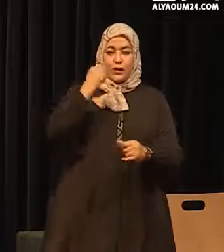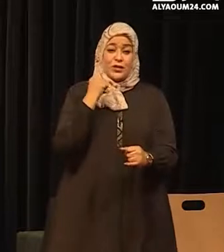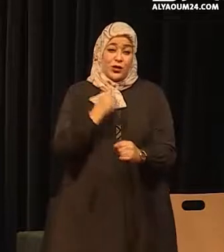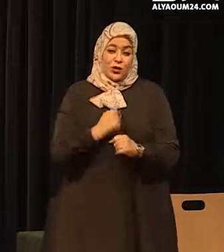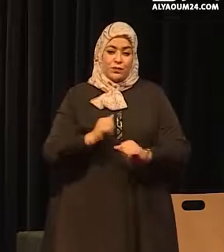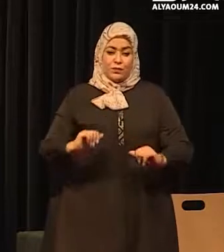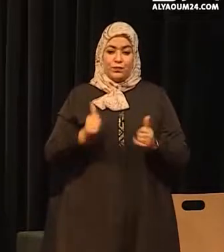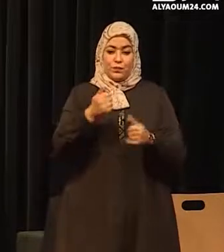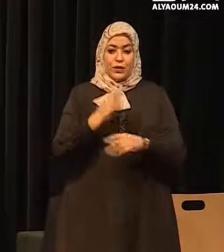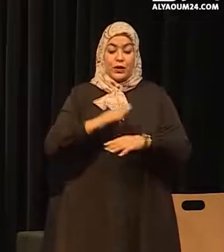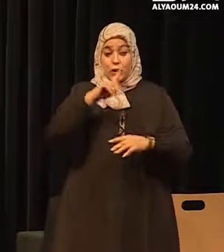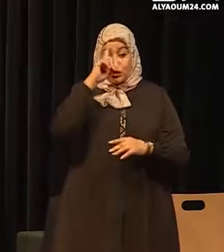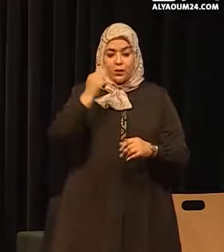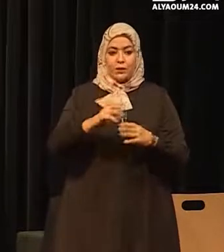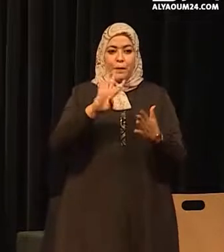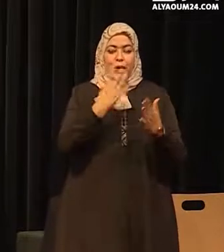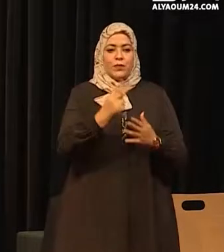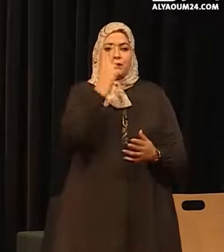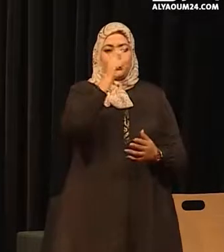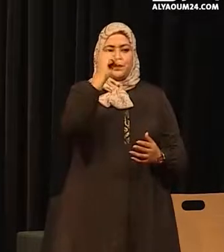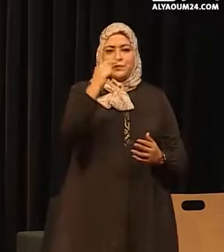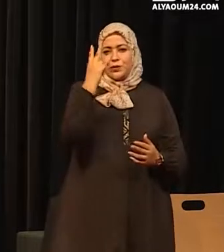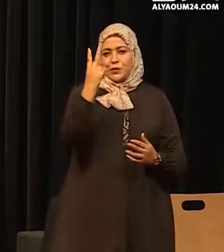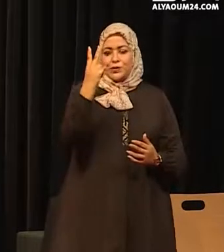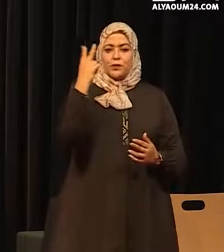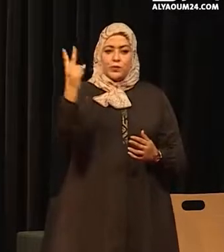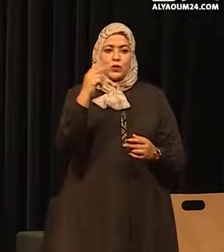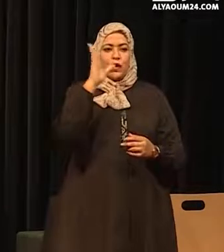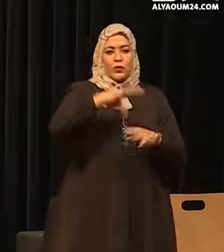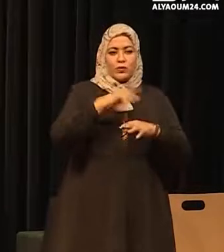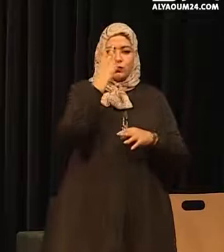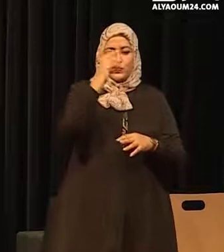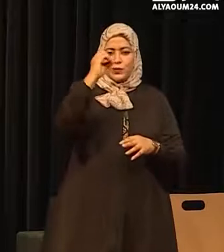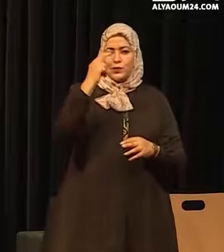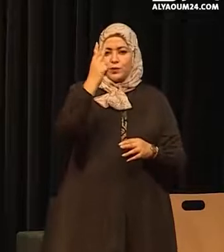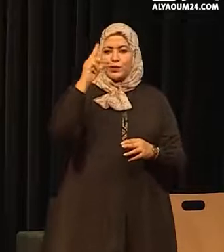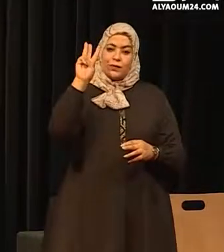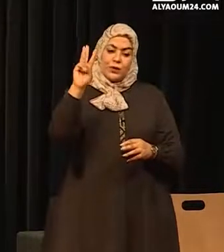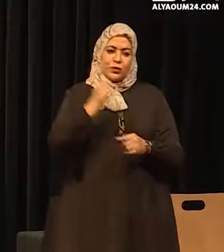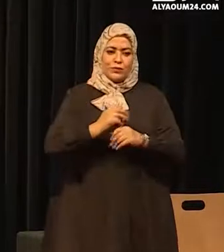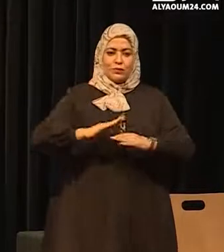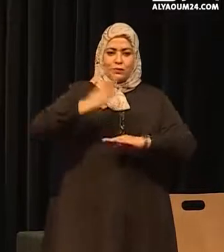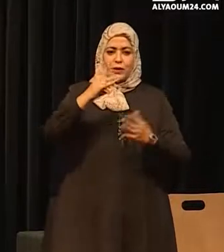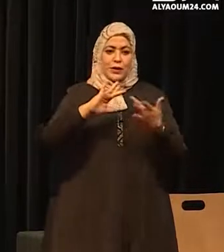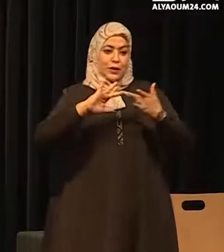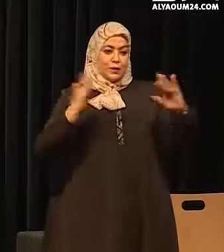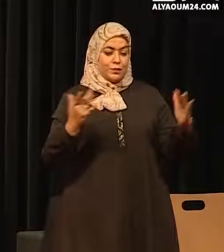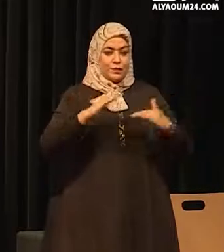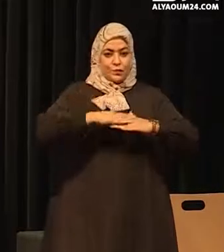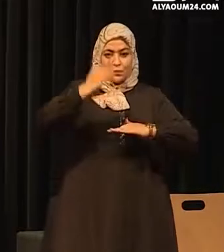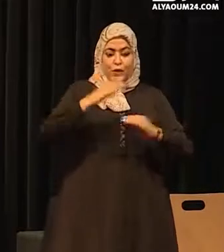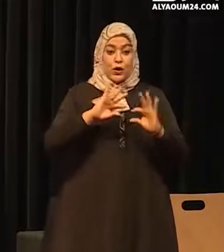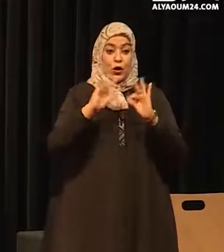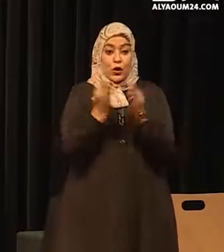البرنامج 2022-2025 الذي نجد فيه البعد الرقمي أولاً لمواكبة الأطفال